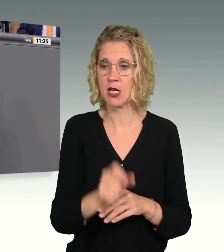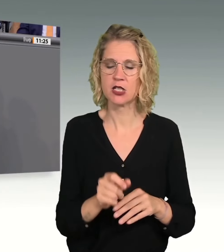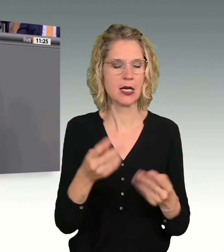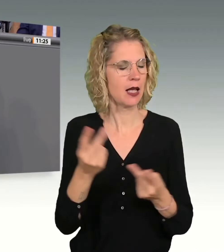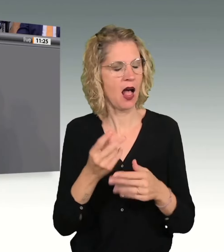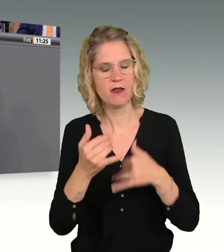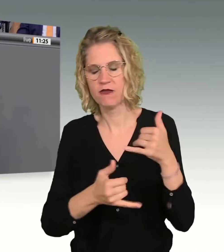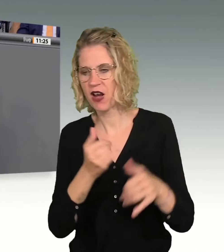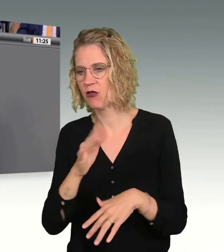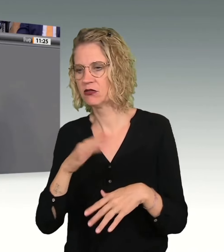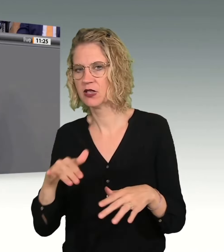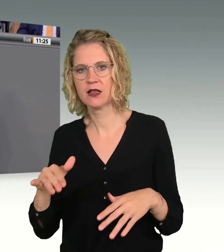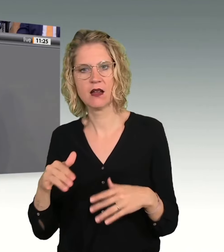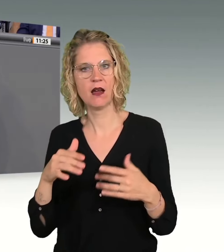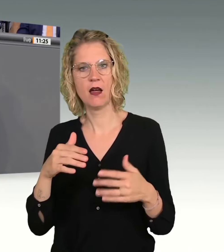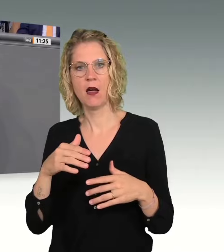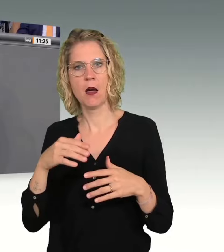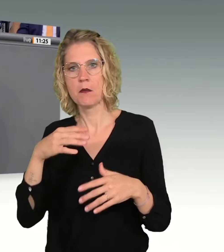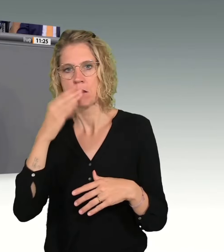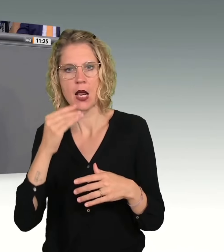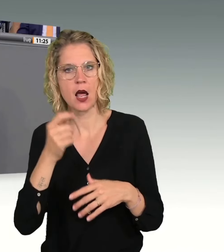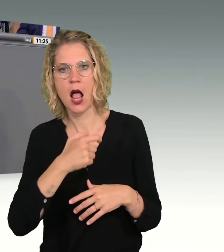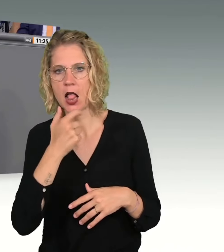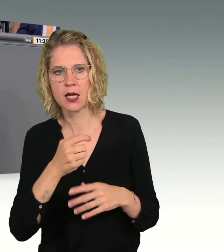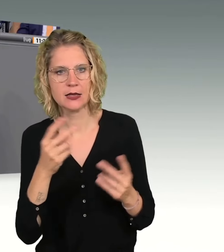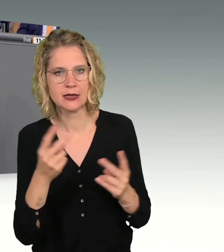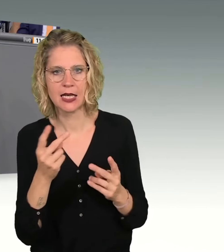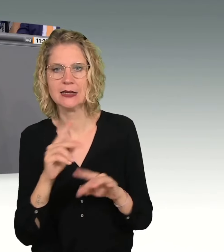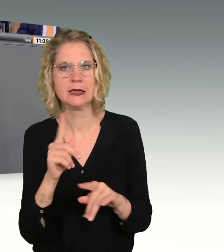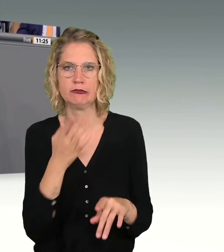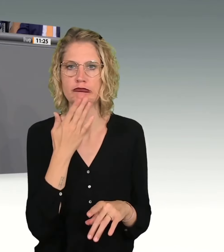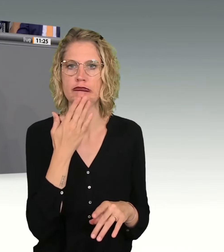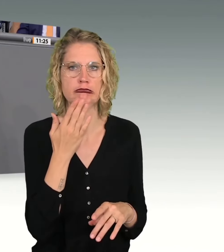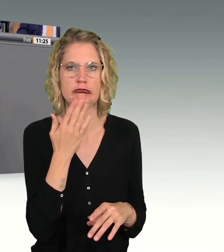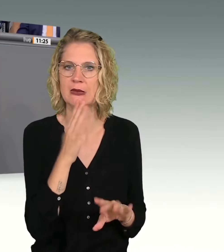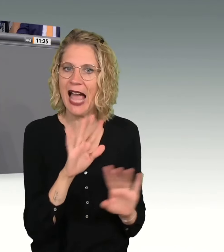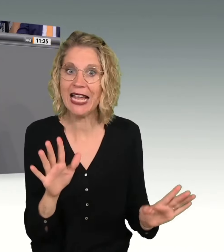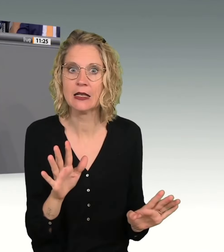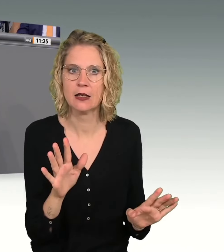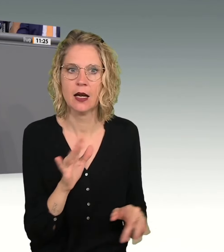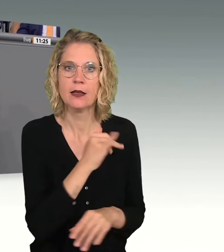niemals eine harmlose Angelegenheit. Jeder Mensch hat das Recht auf ein gewaltfreies Leben.